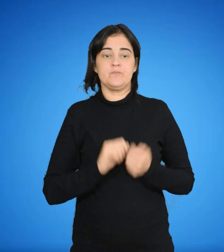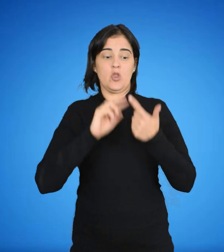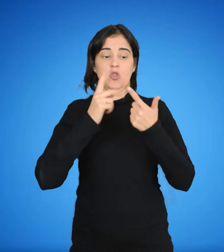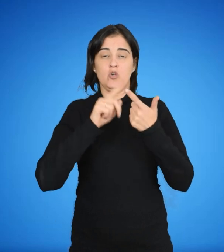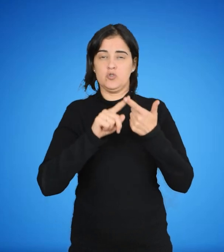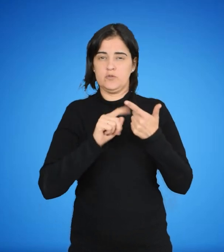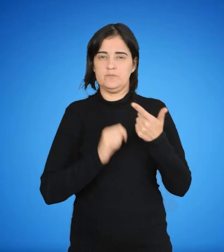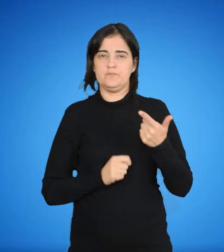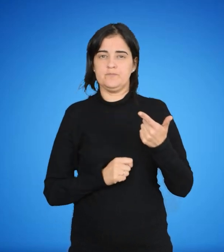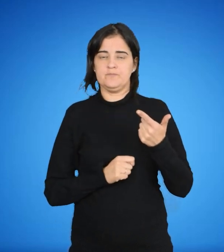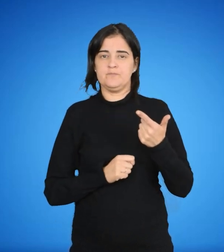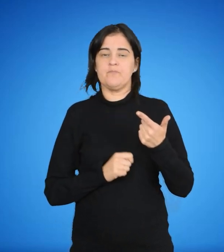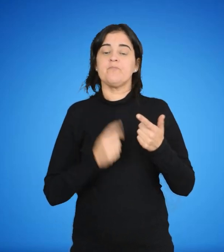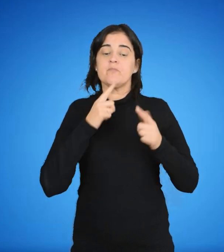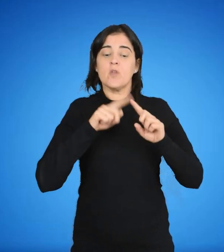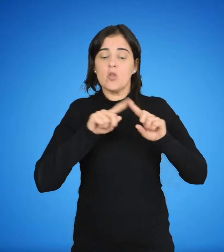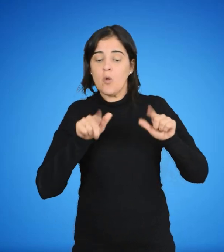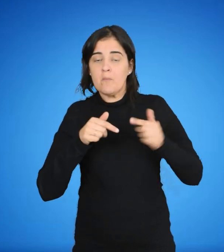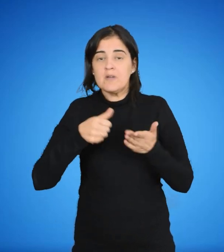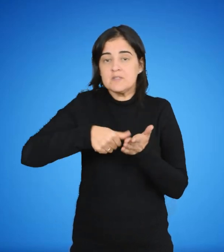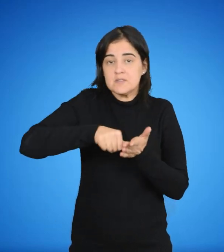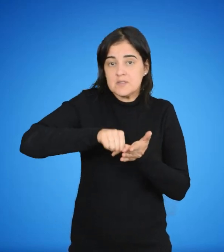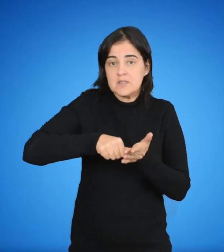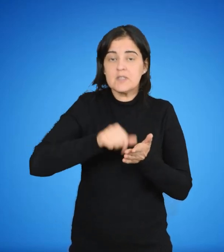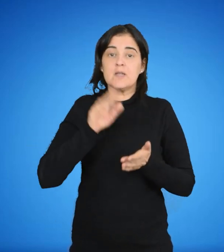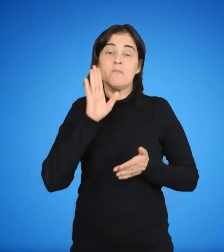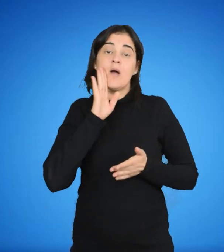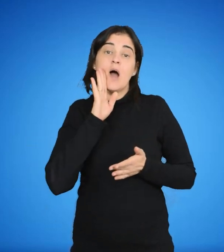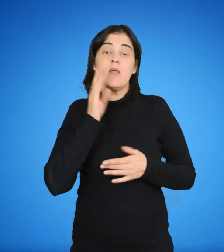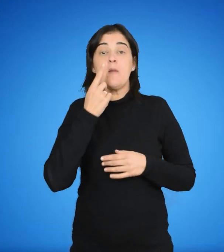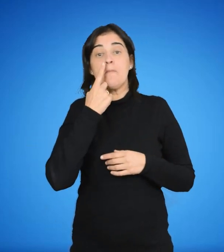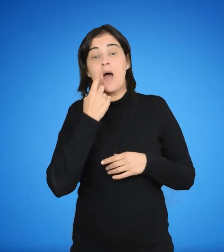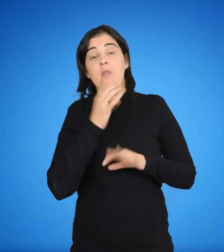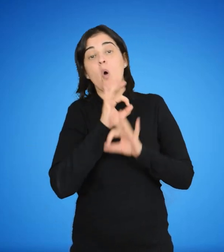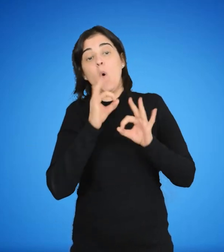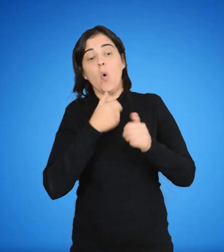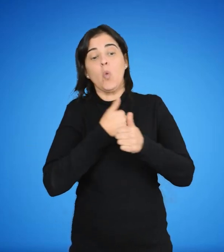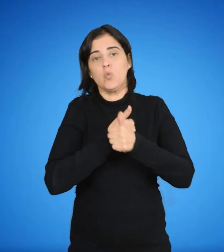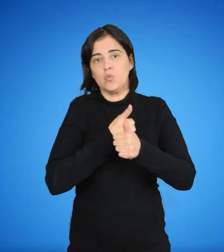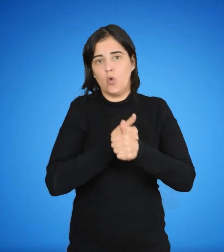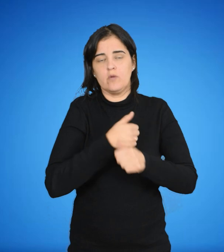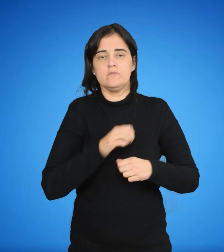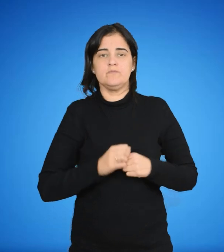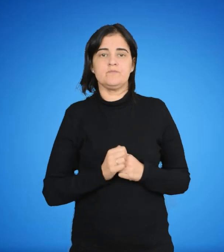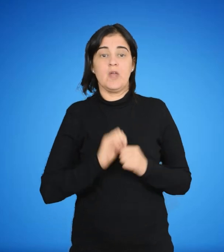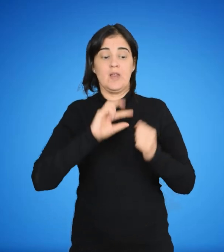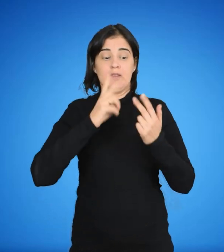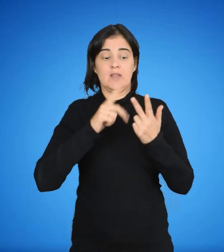2. Documento de identidad de madre, padre o tutor. 3.